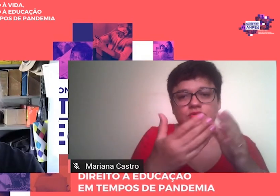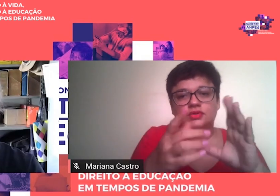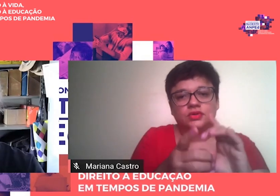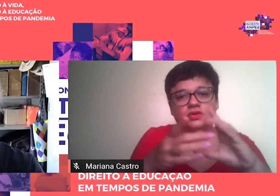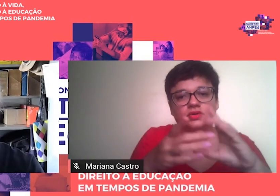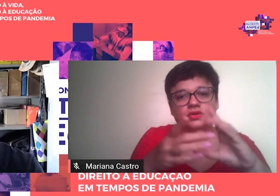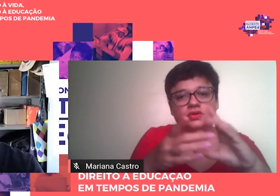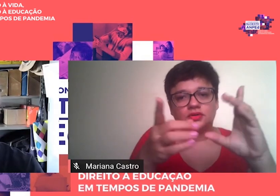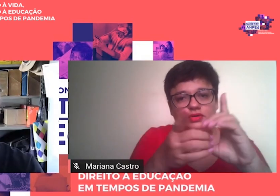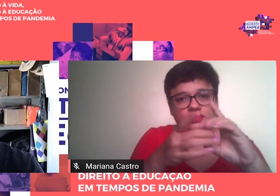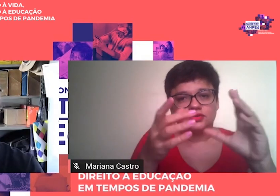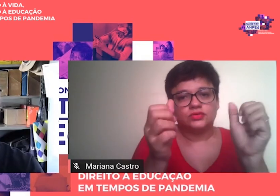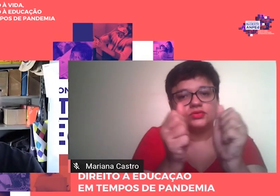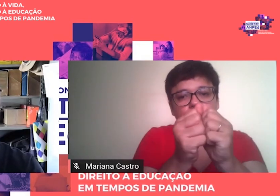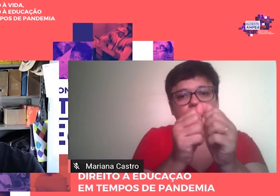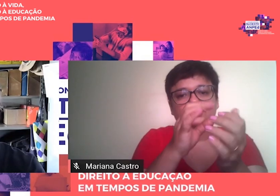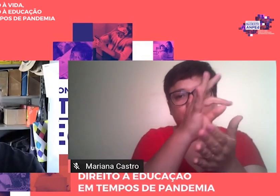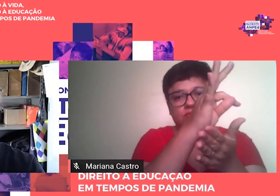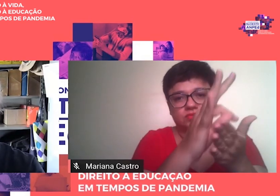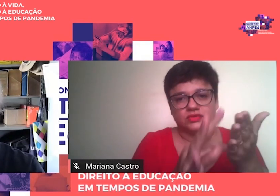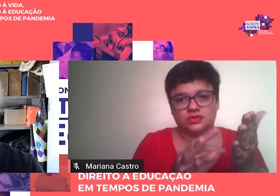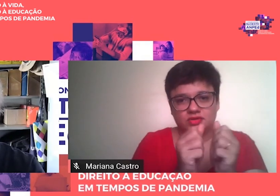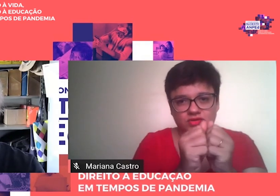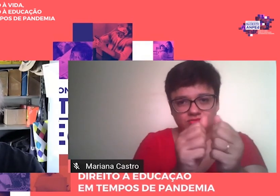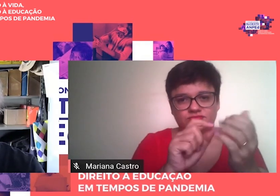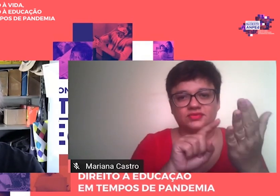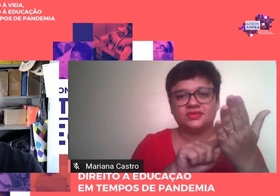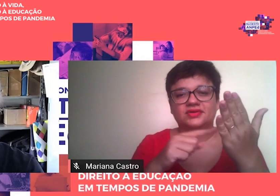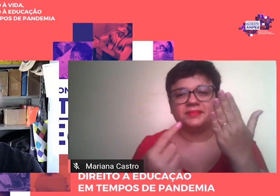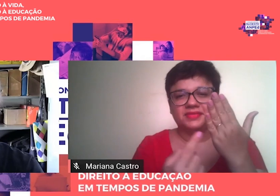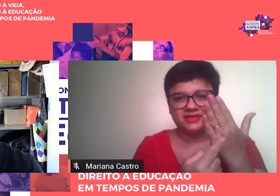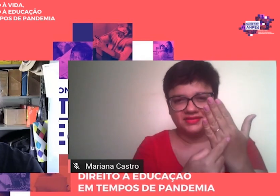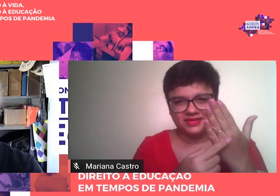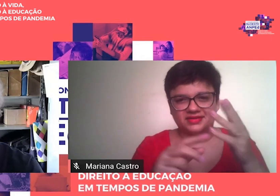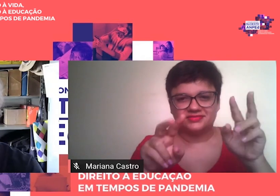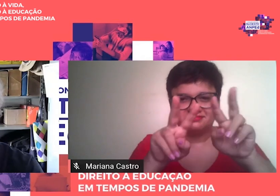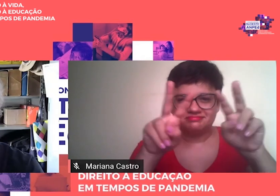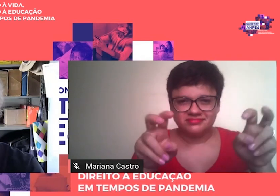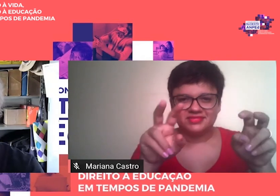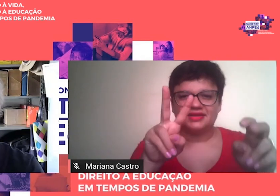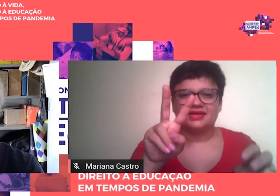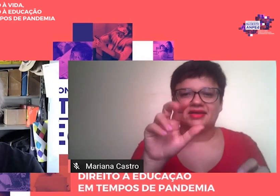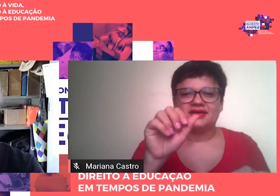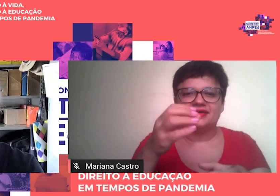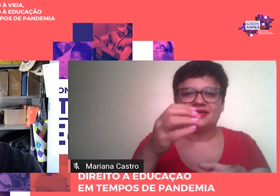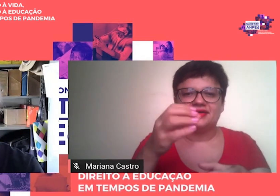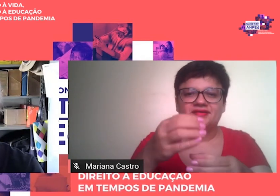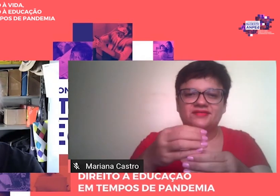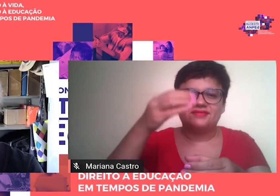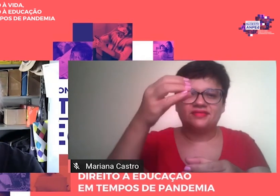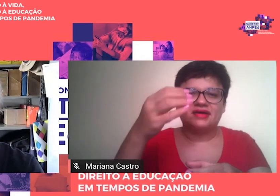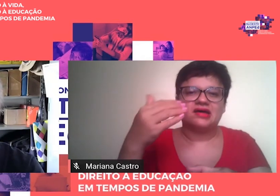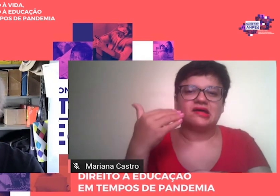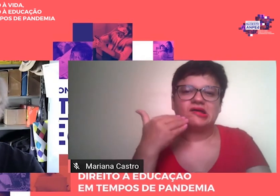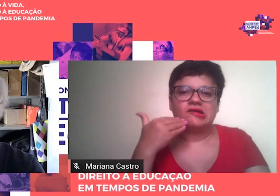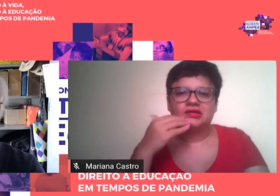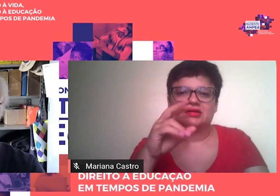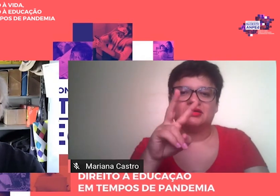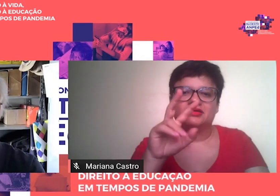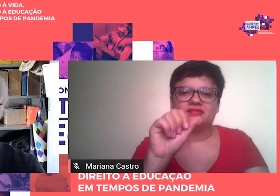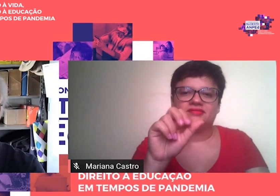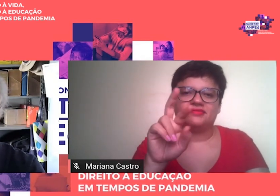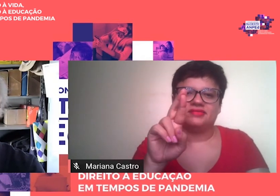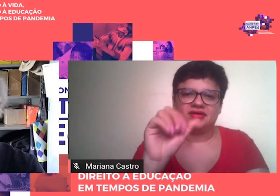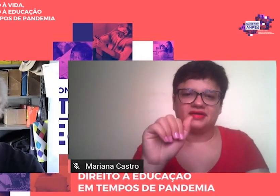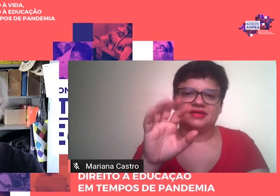outros dois textos. A metáfora da vara torta a ser redificada foi inspirada em Lênin, embora